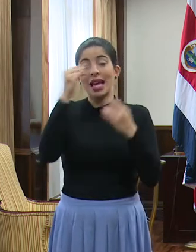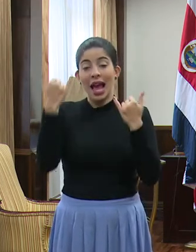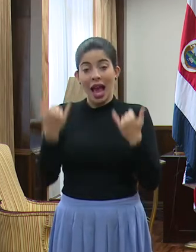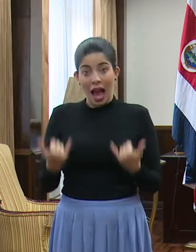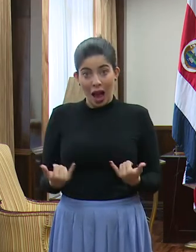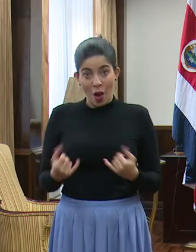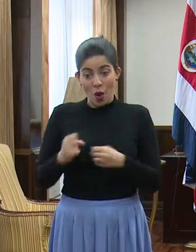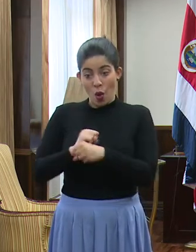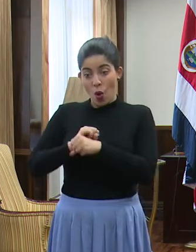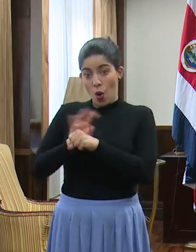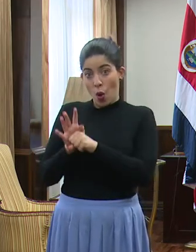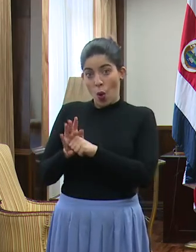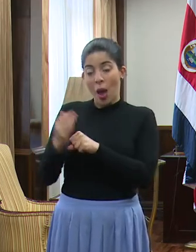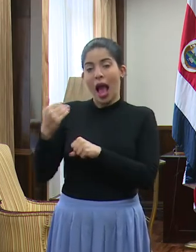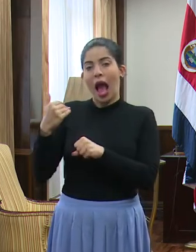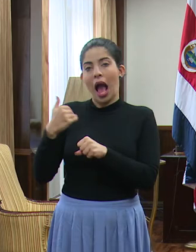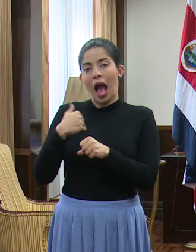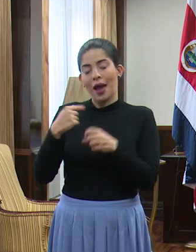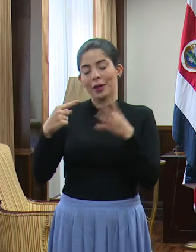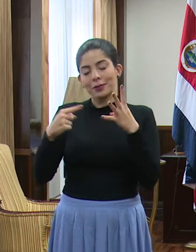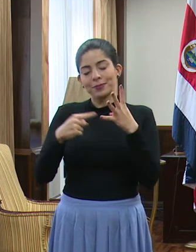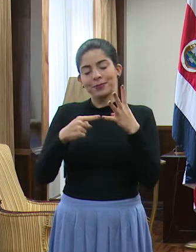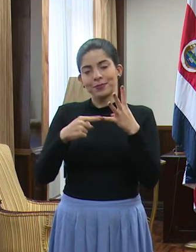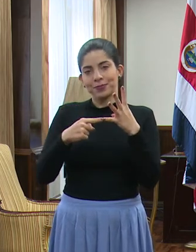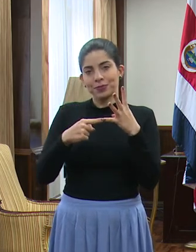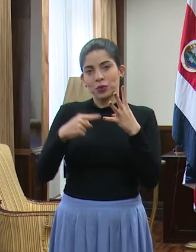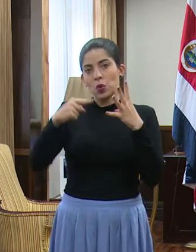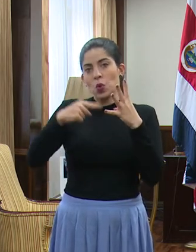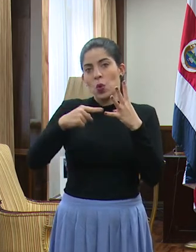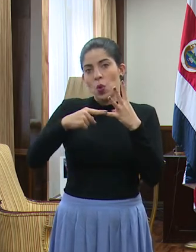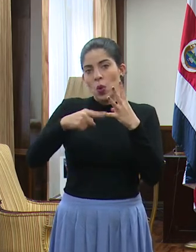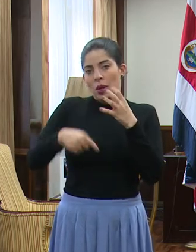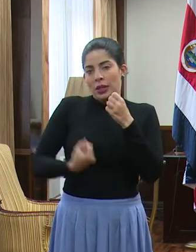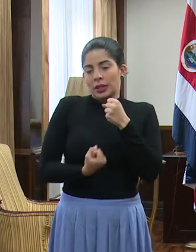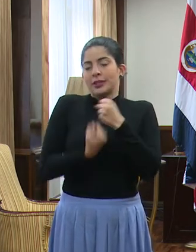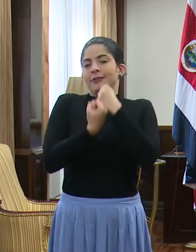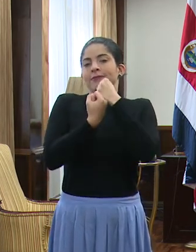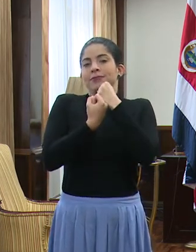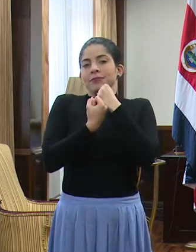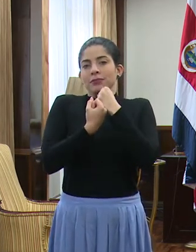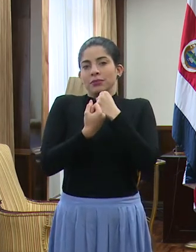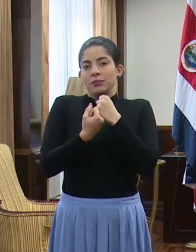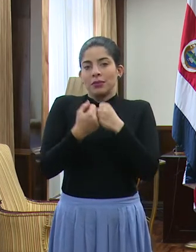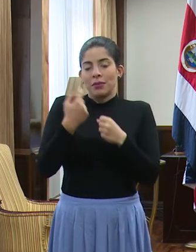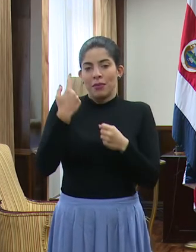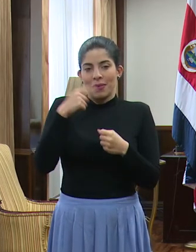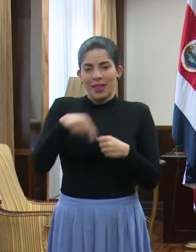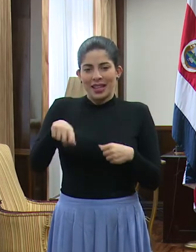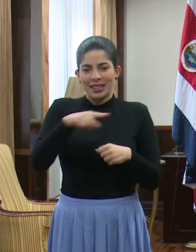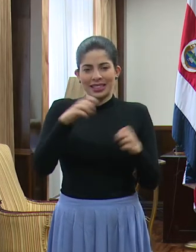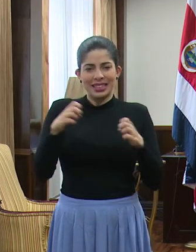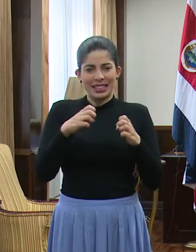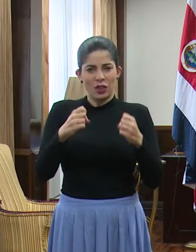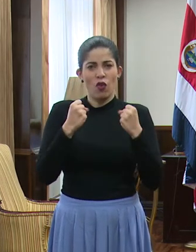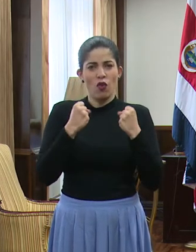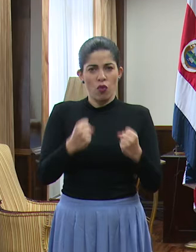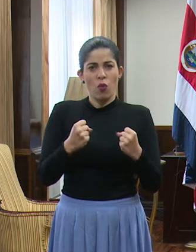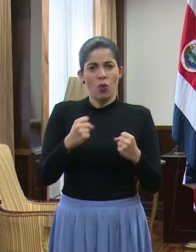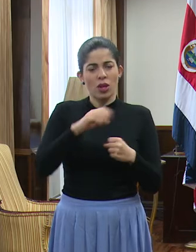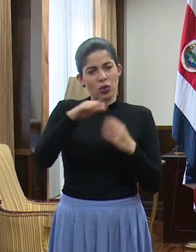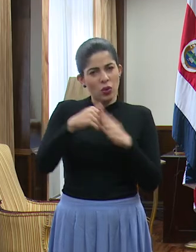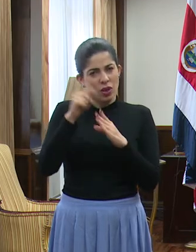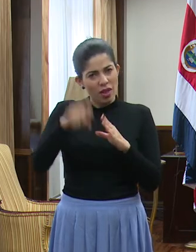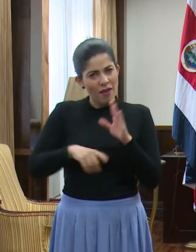Y ahora con COVID-19 tenemos un cuarto eje, una cuarta columna de esta fortísima estrategia que tenemos que